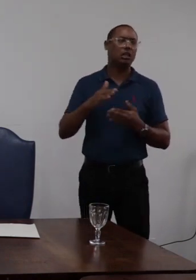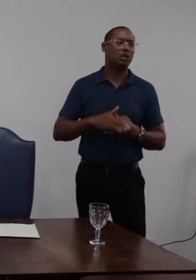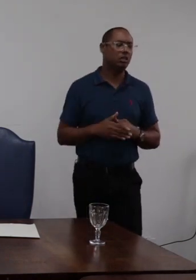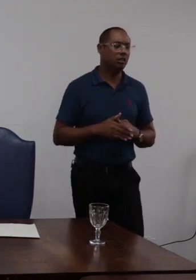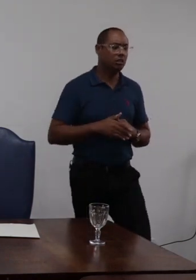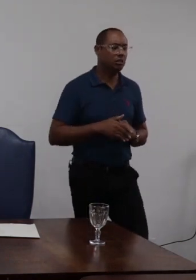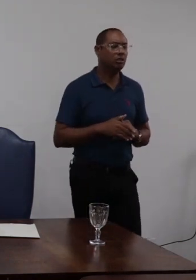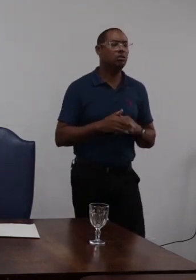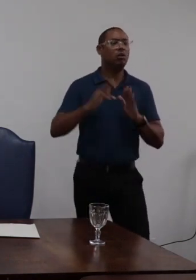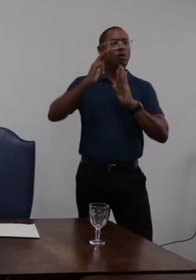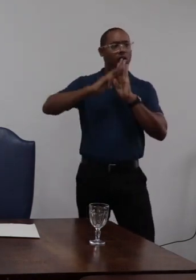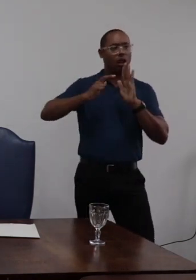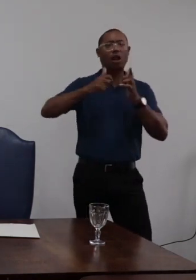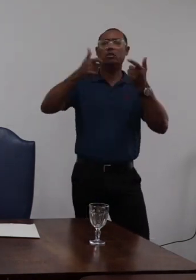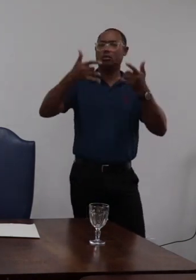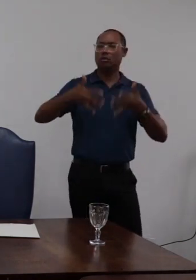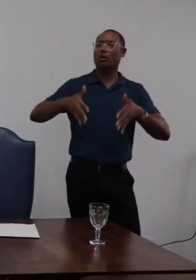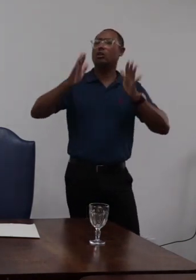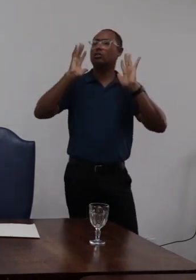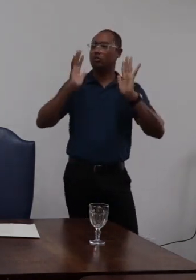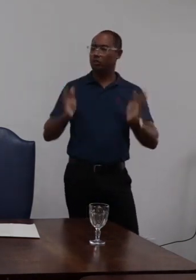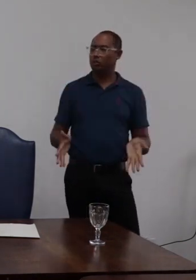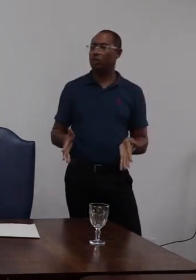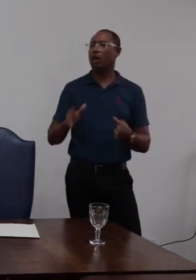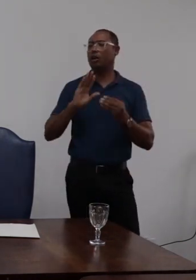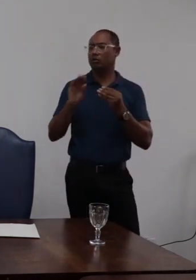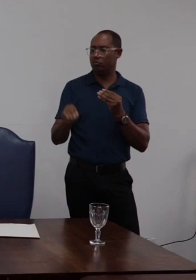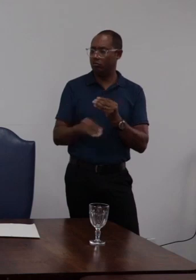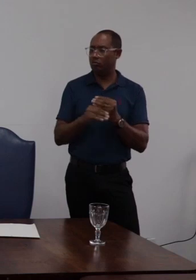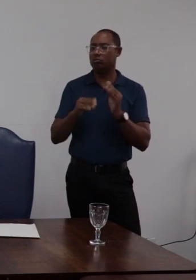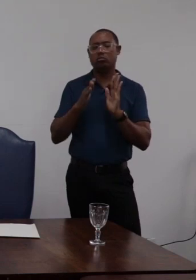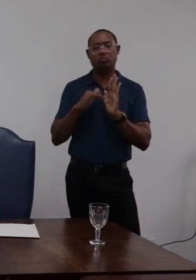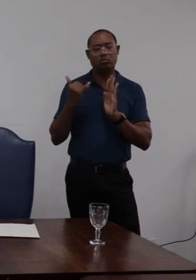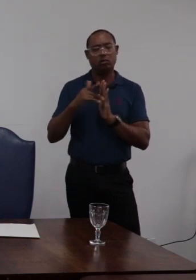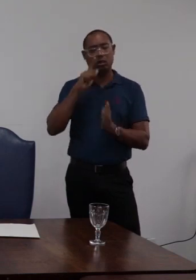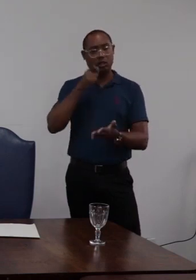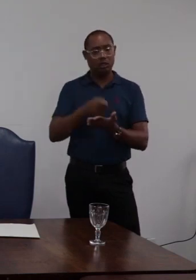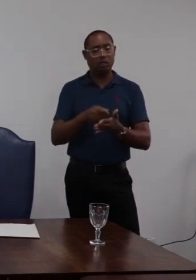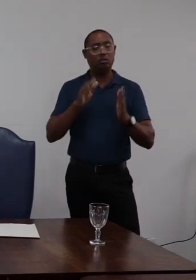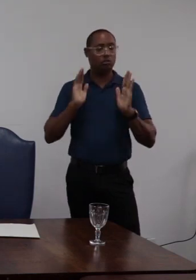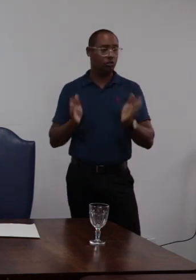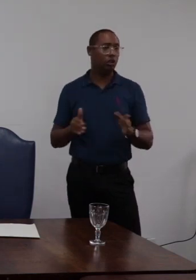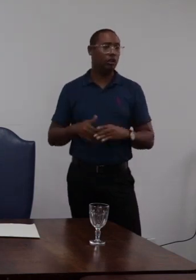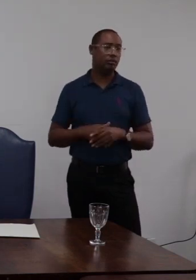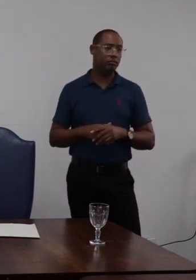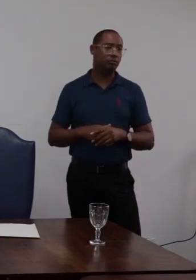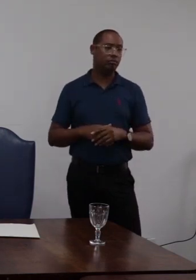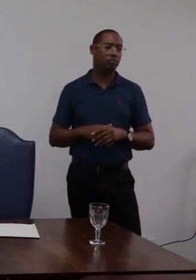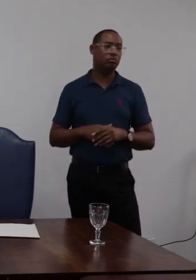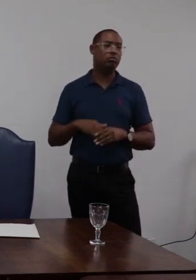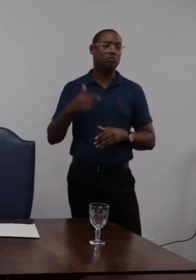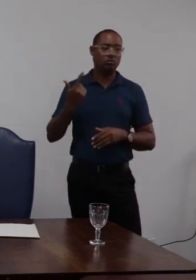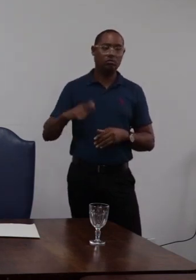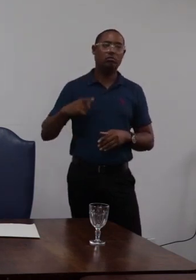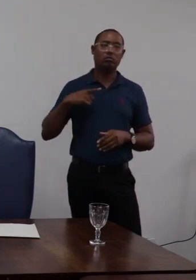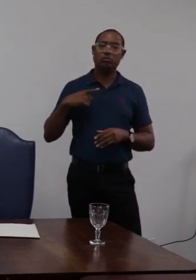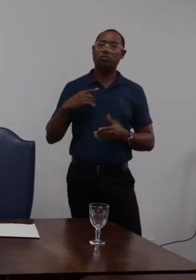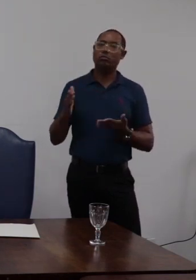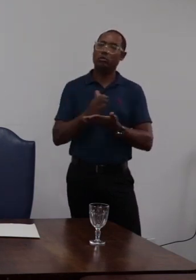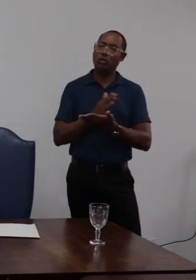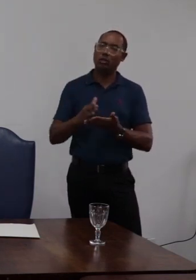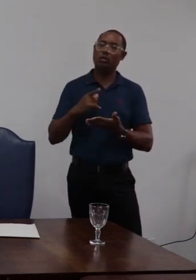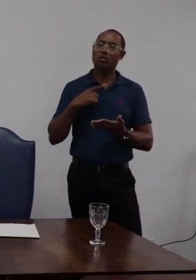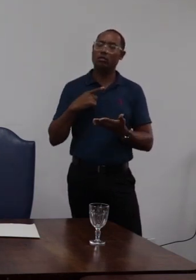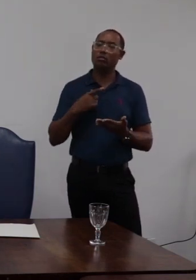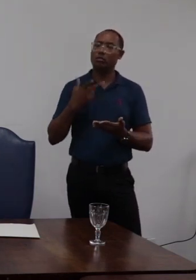consta do relatório já foi lido aqui endossando essa decisão pelo parecerista e repito aqui em alguns trechos